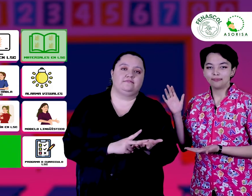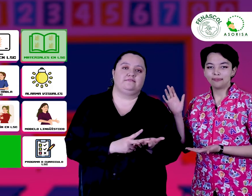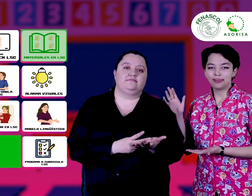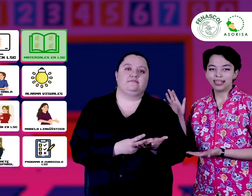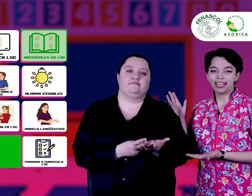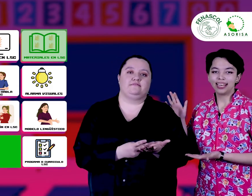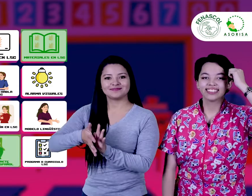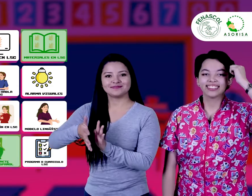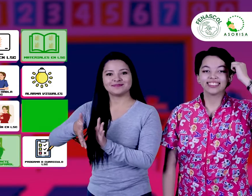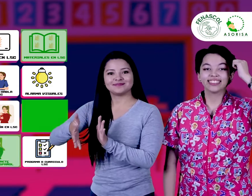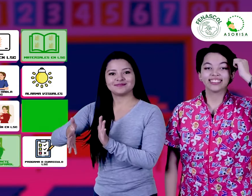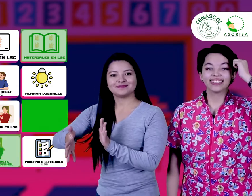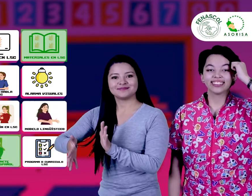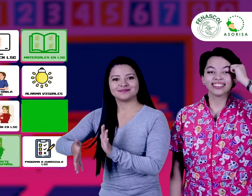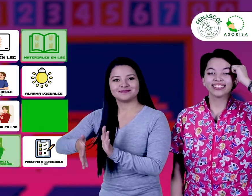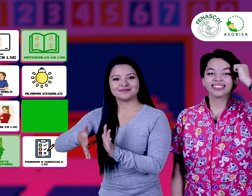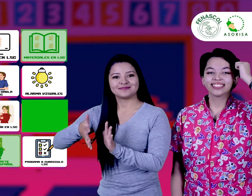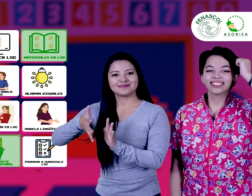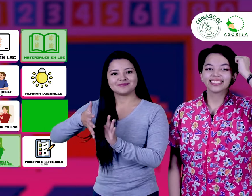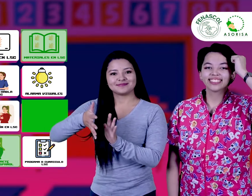señas español. Modelo lingüístico.